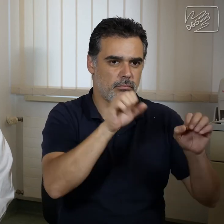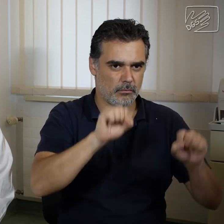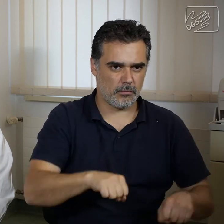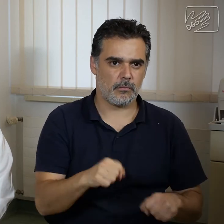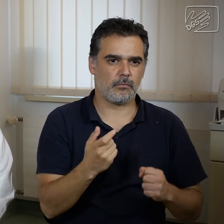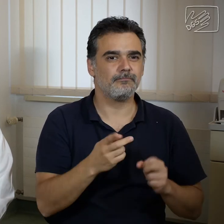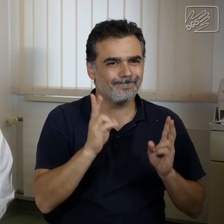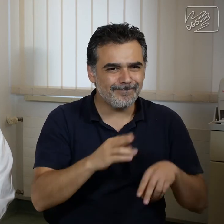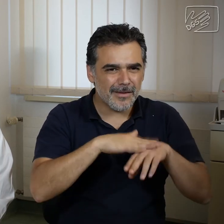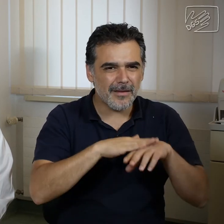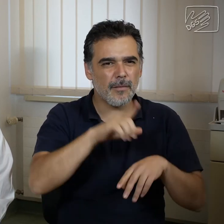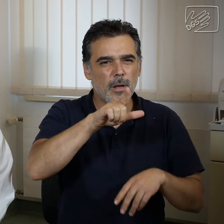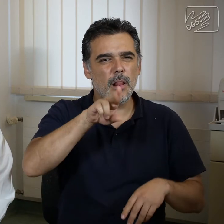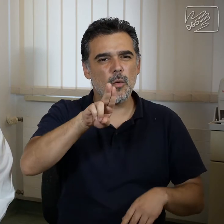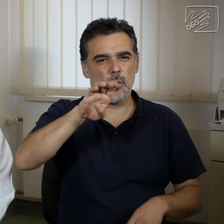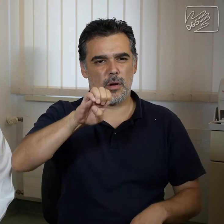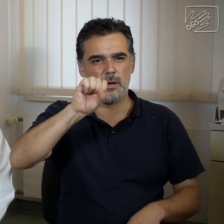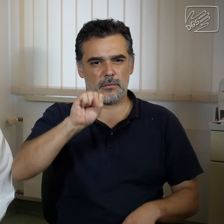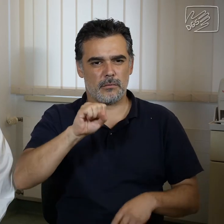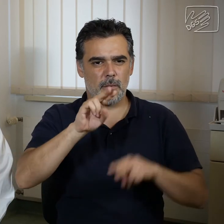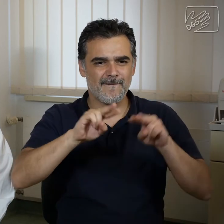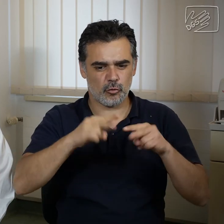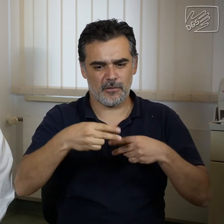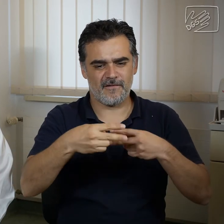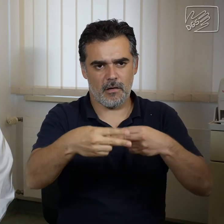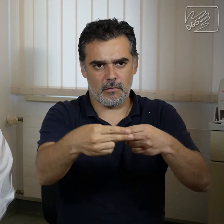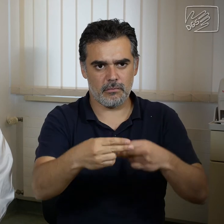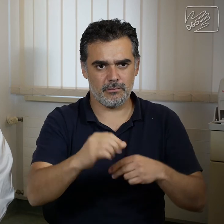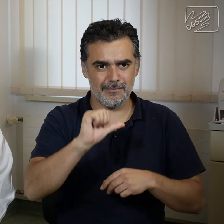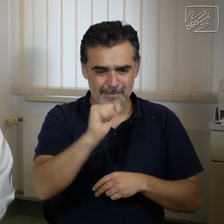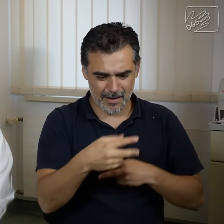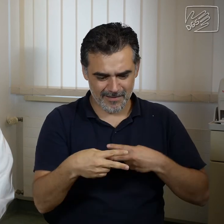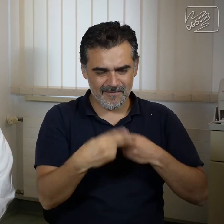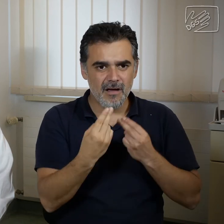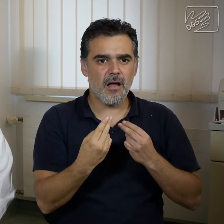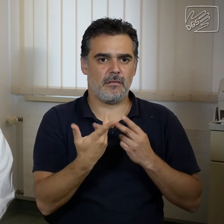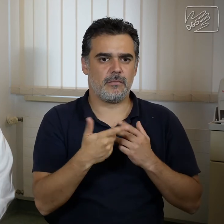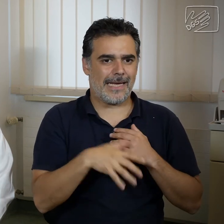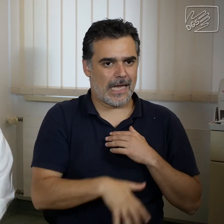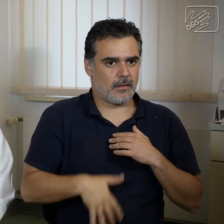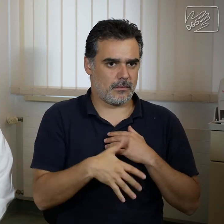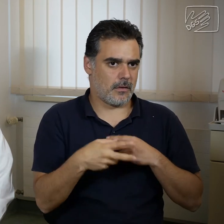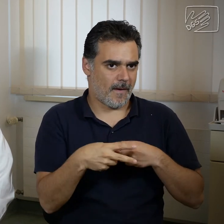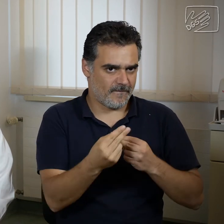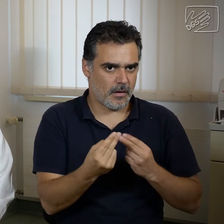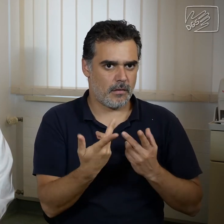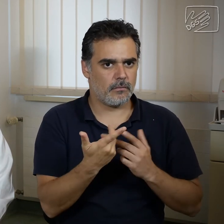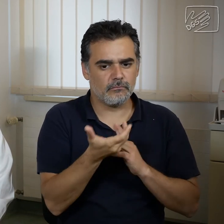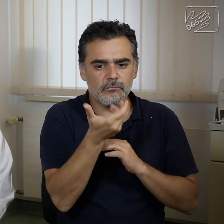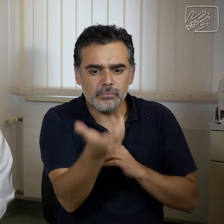Phase 1 ist die genitale Phase. Es kommt zu Ulcerationen oder Geschwüre am Anus oder am Penis. Dazu